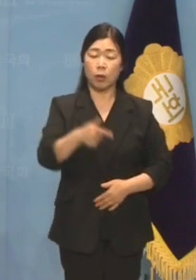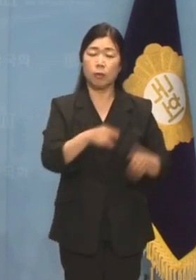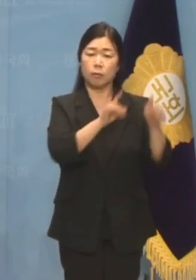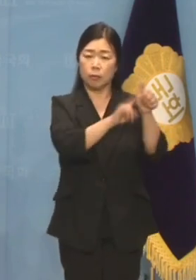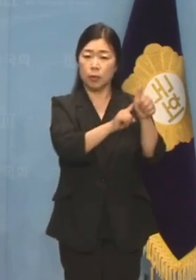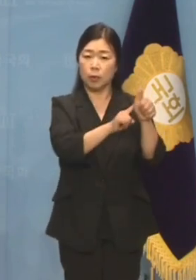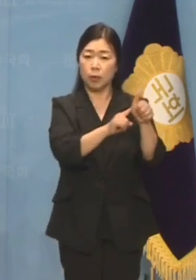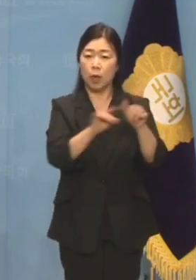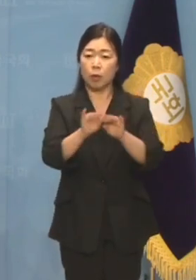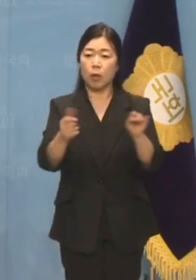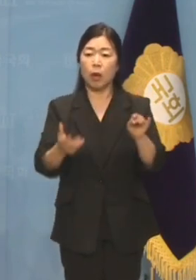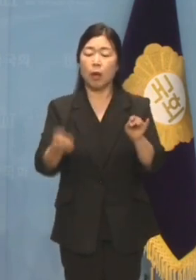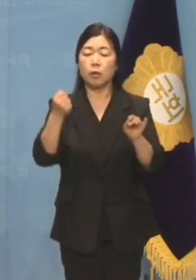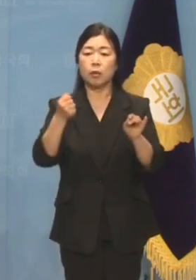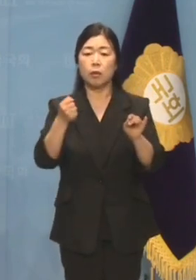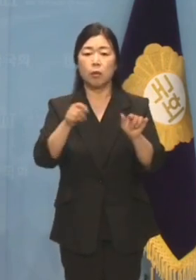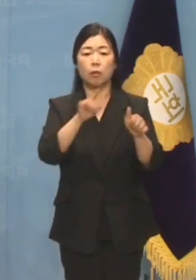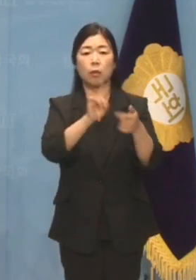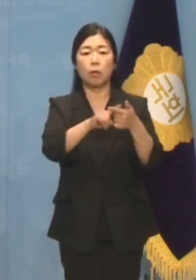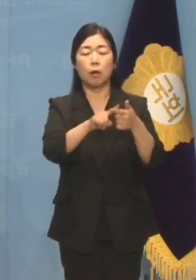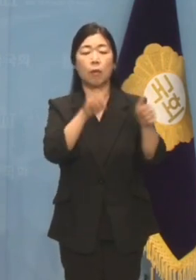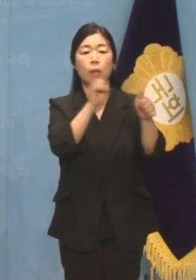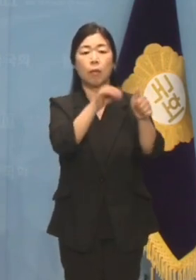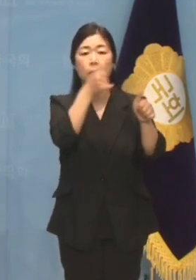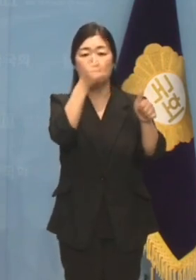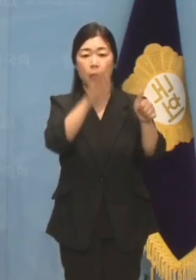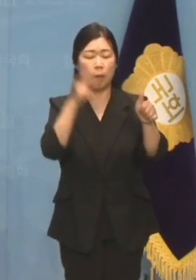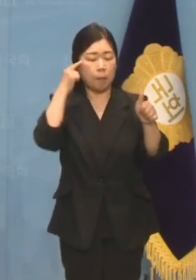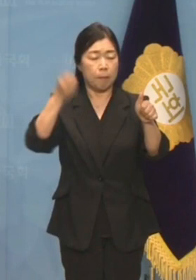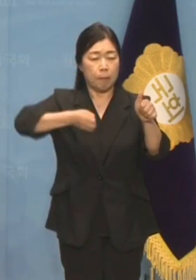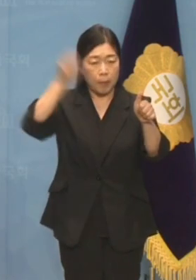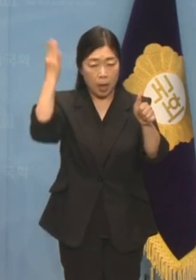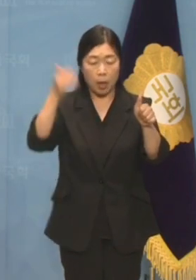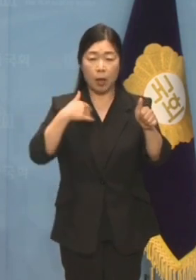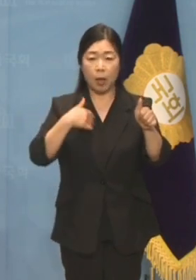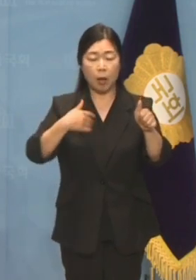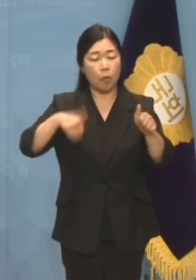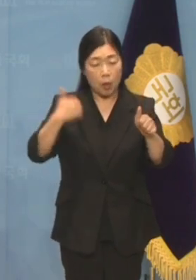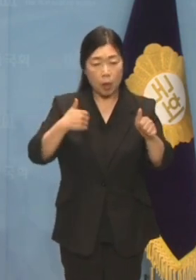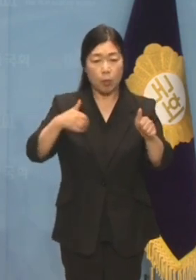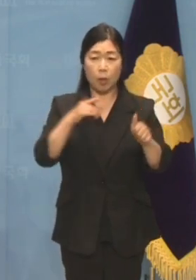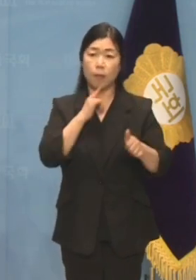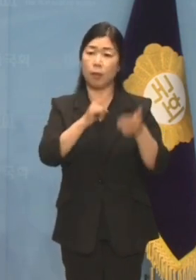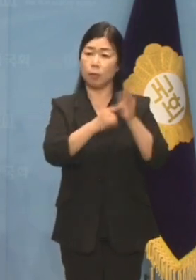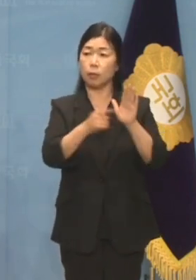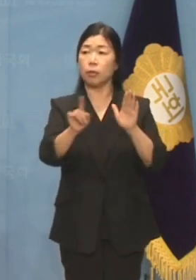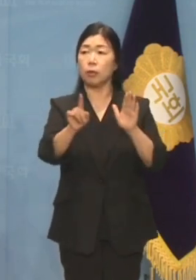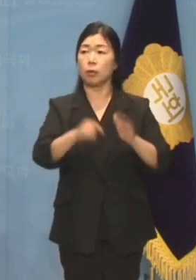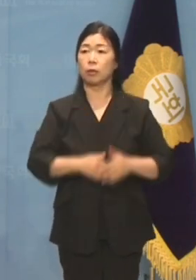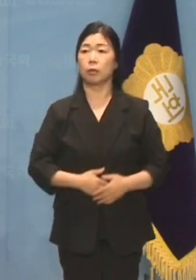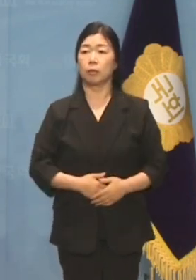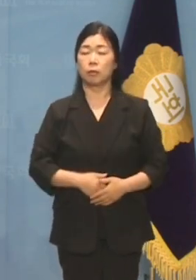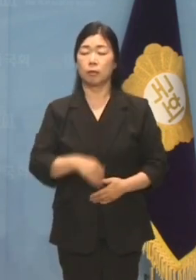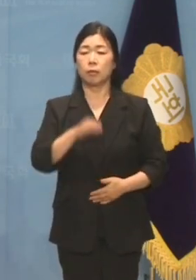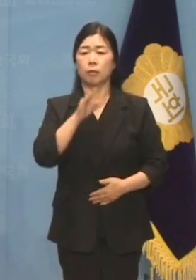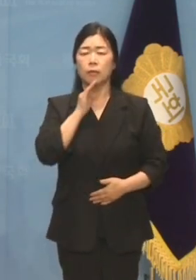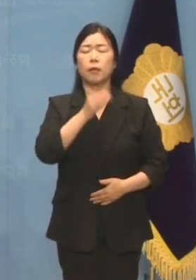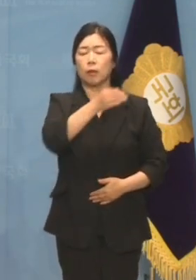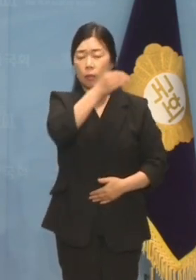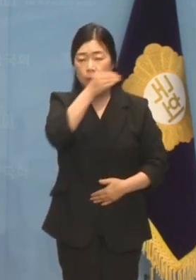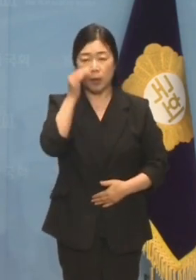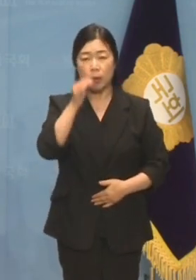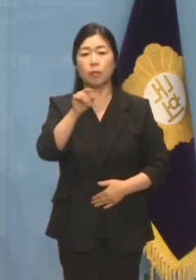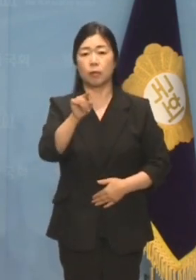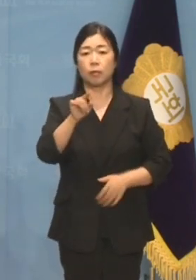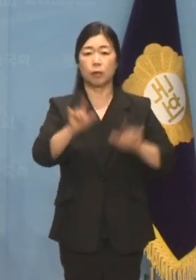들은 토지 보유 현황은 까맣게 잊어버리고 몰랐다고 우기는 것입니까? 정말 뻔뻔하기 이를 데 없는